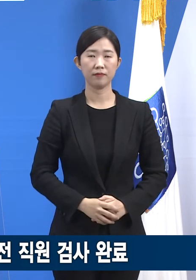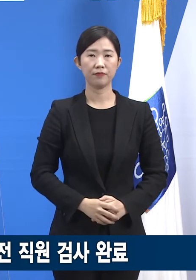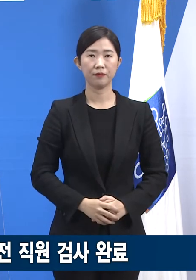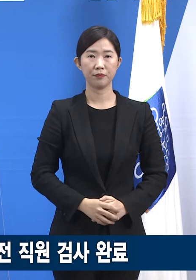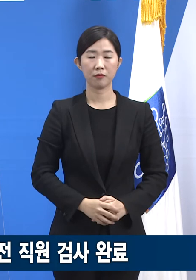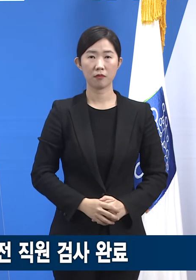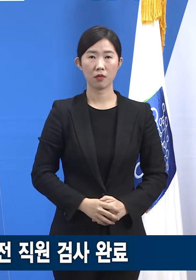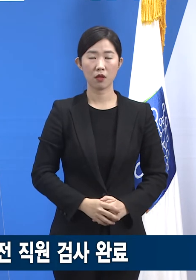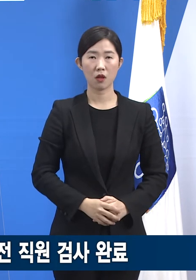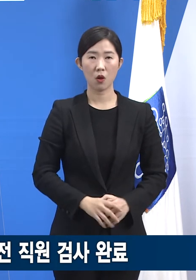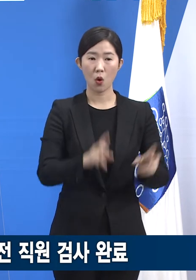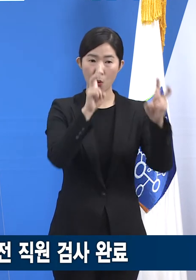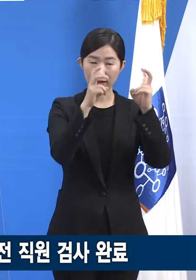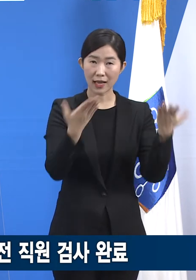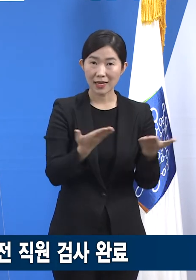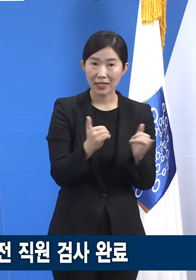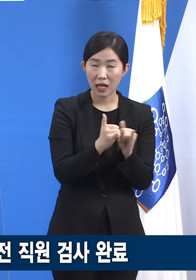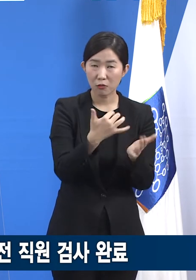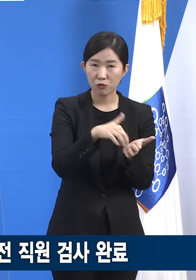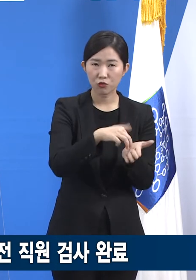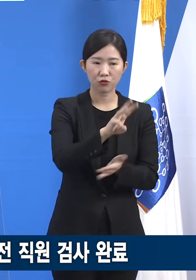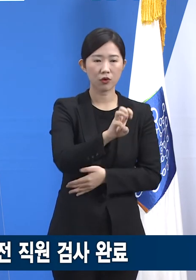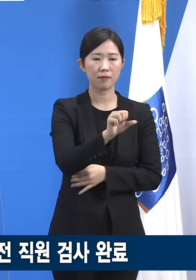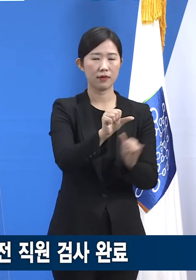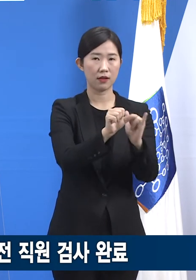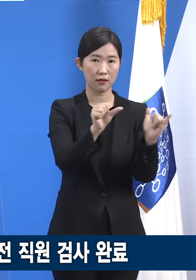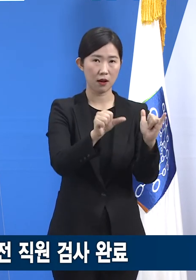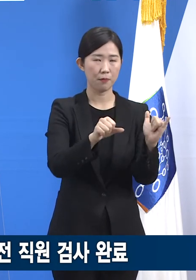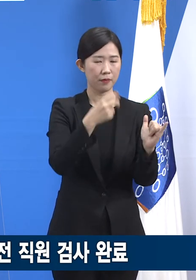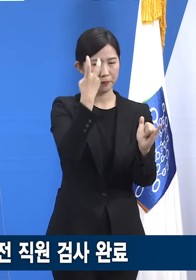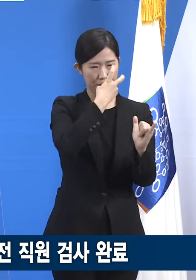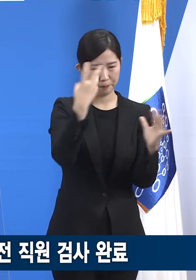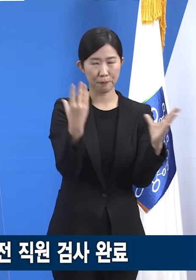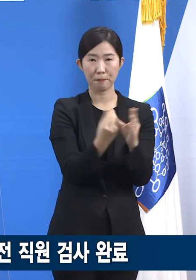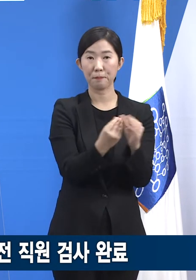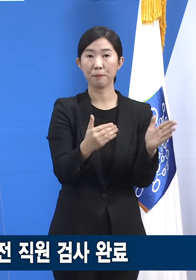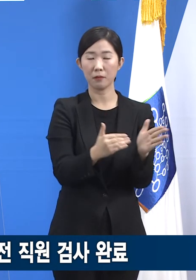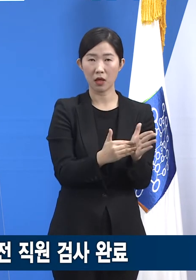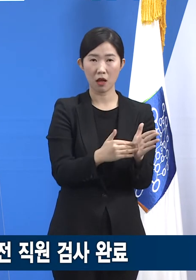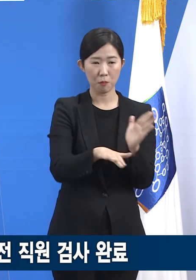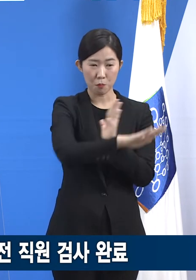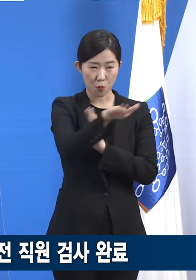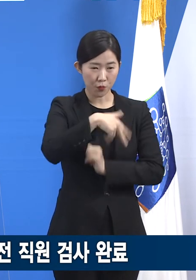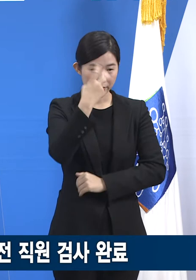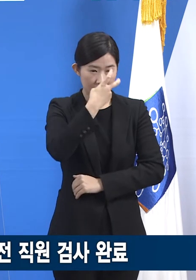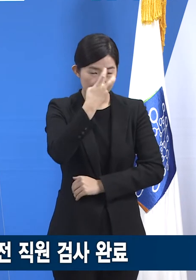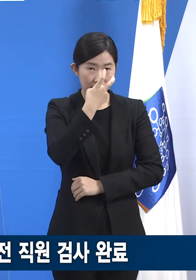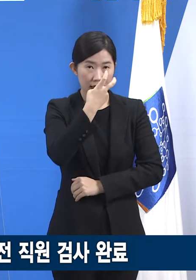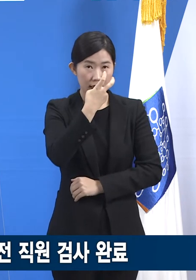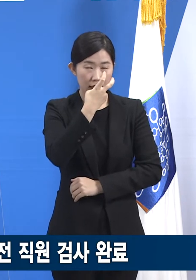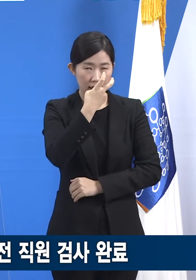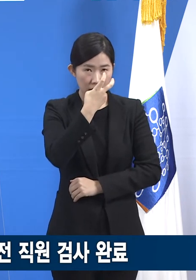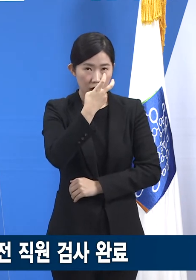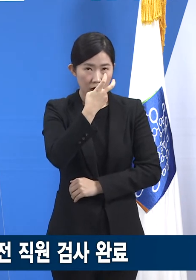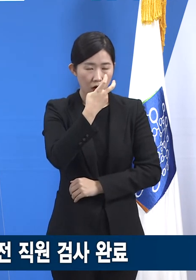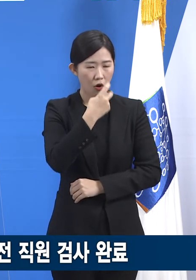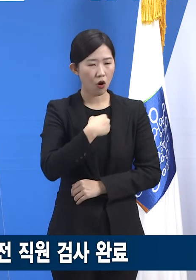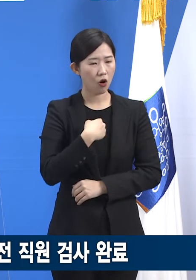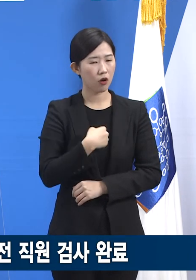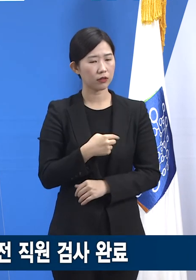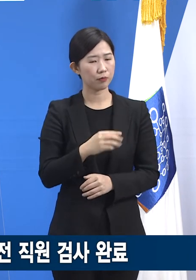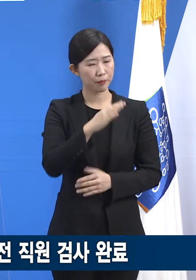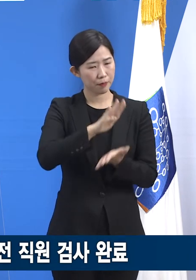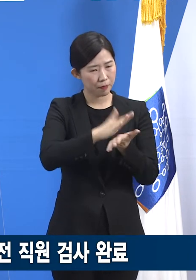회사 직원 35명에 대해서 검사 완료하였으며 전 직원에 대해 수동 감시자로 분류하여 증상